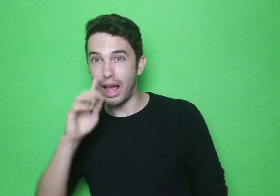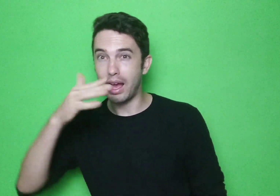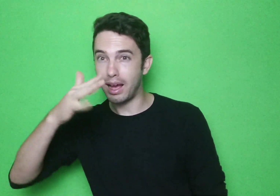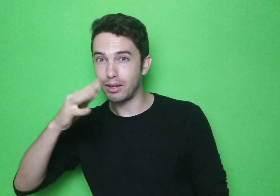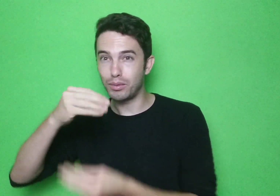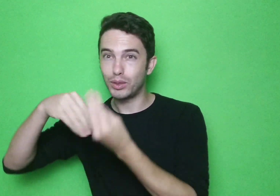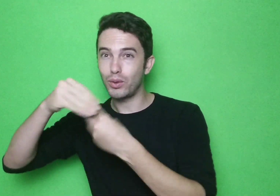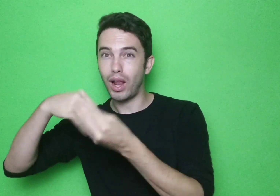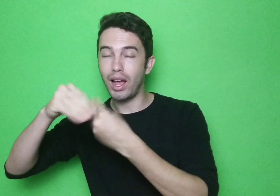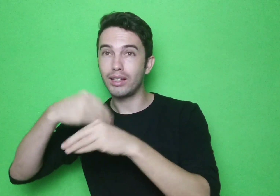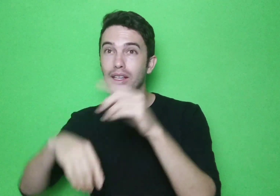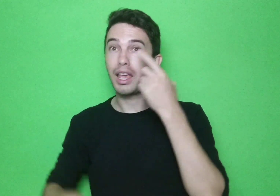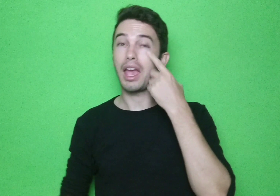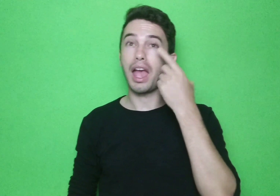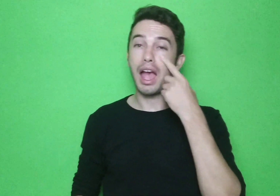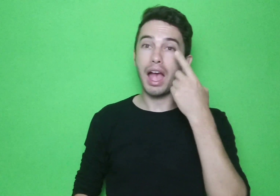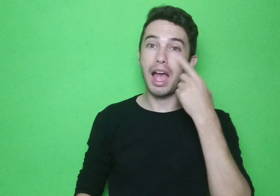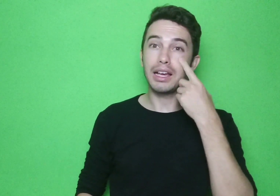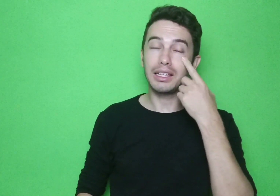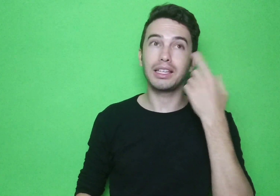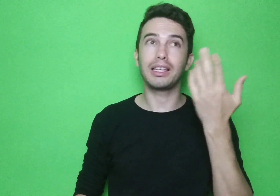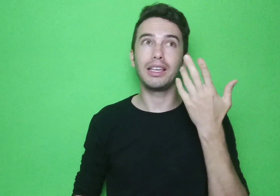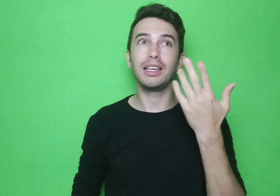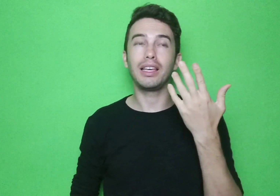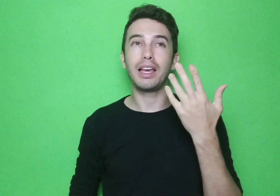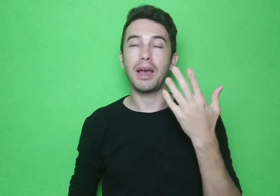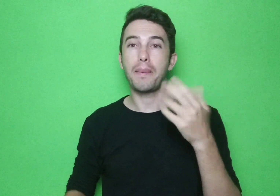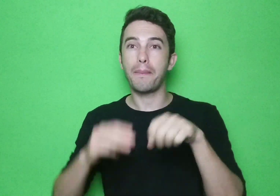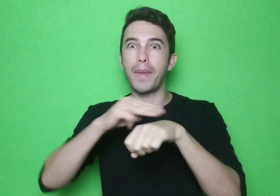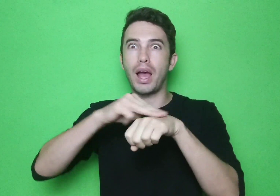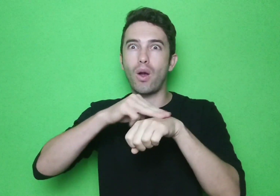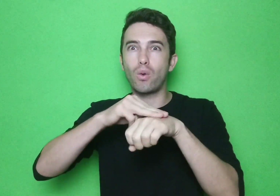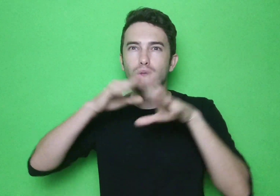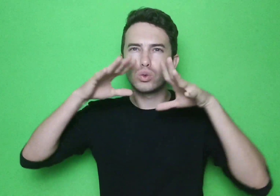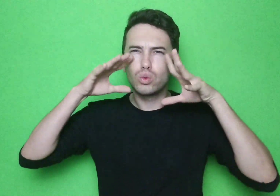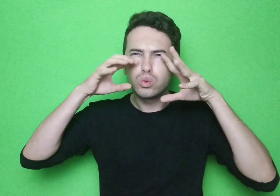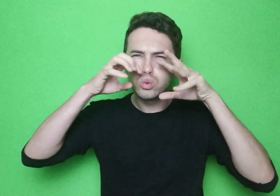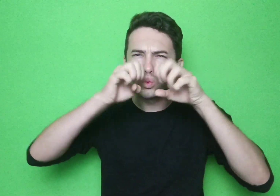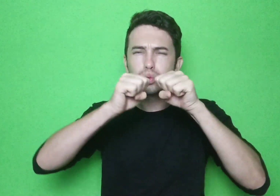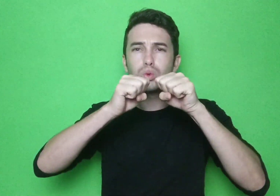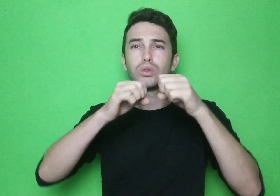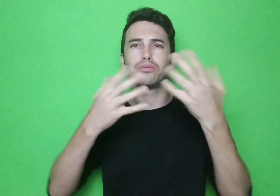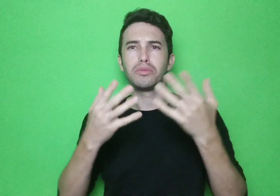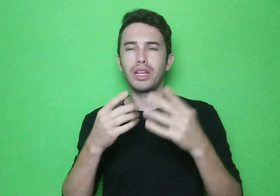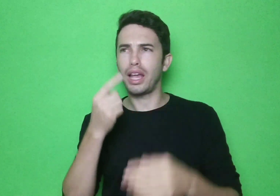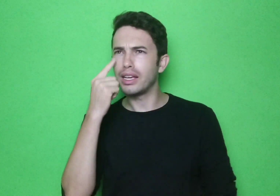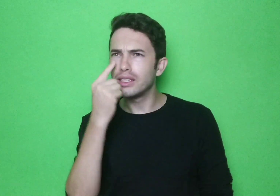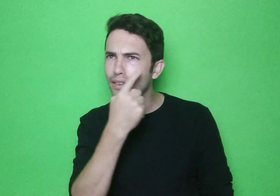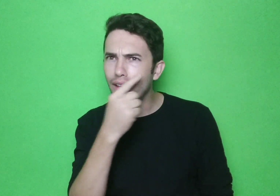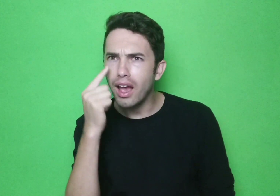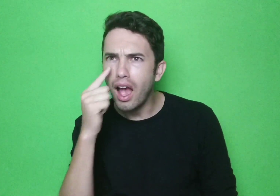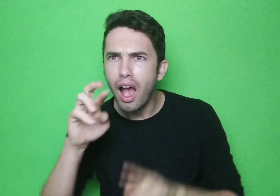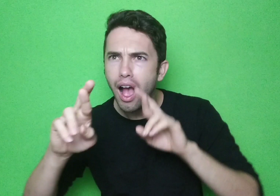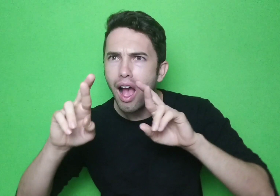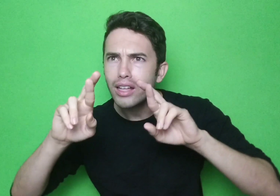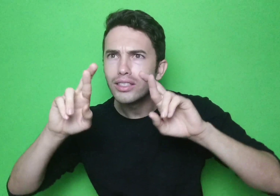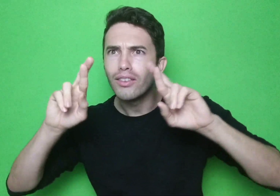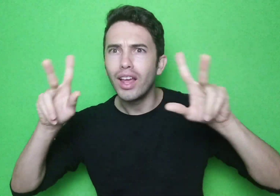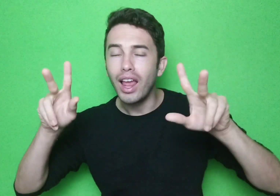lado do olho, do lado direito e do lado esquerdo uma cor mais castanha escura. Então você